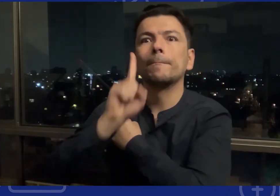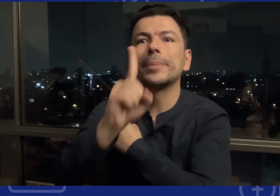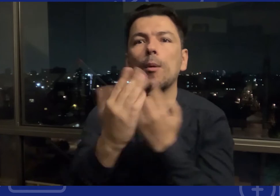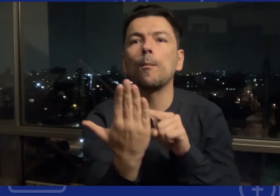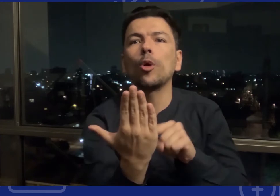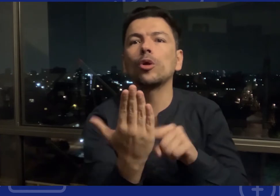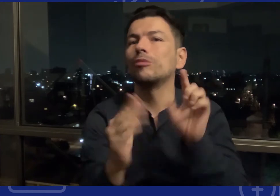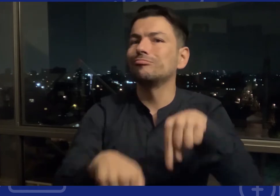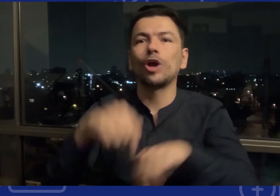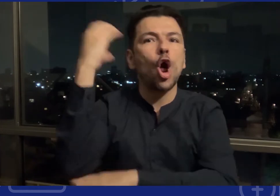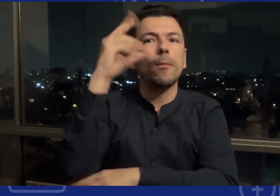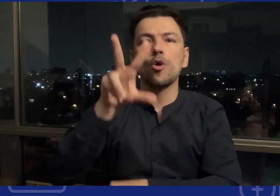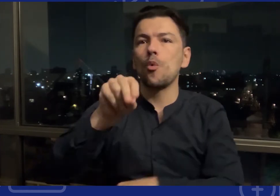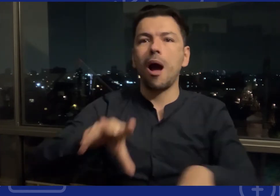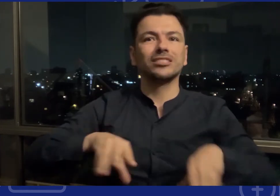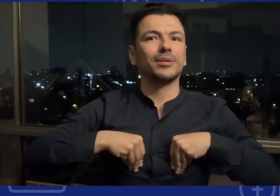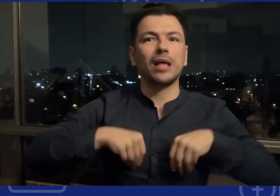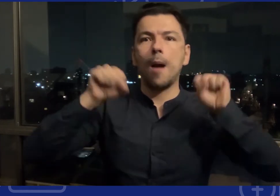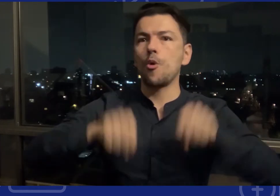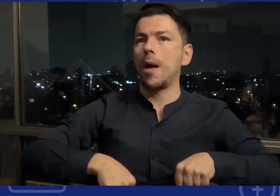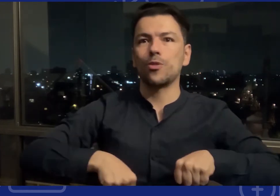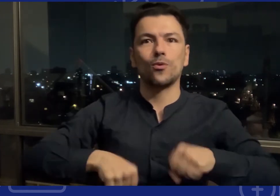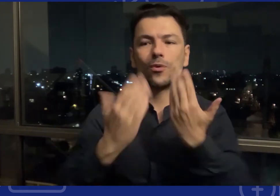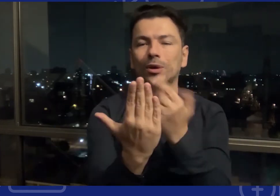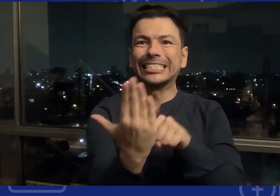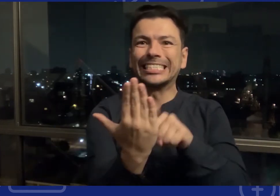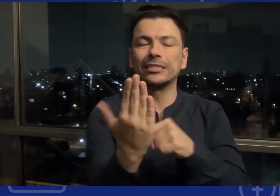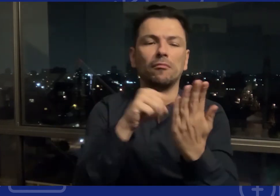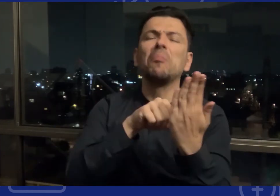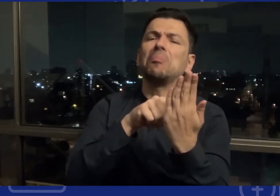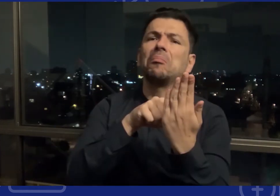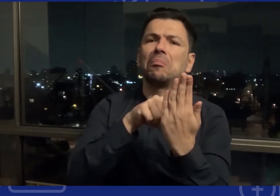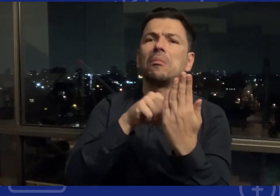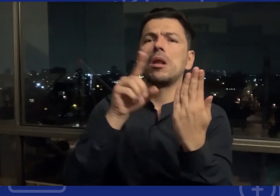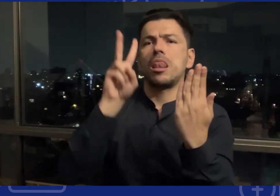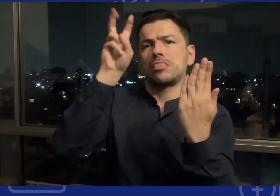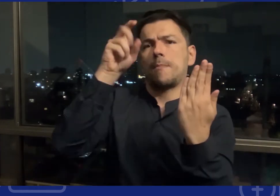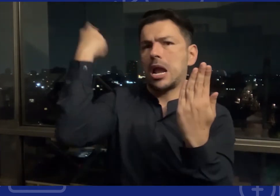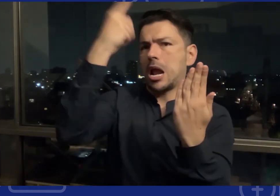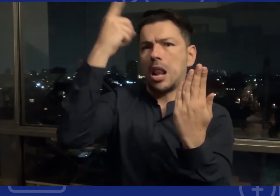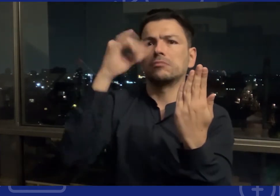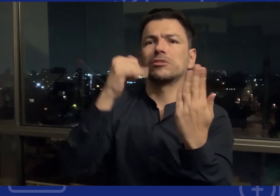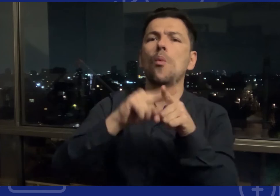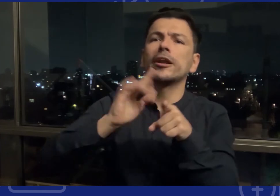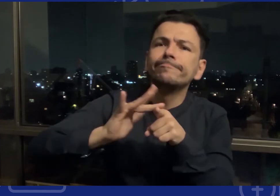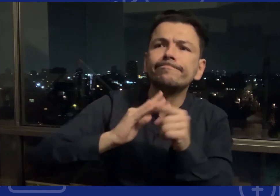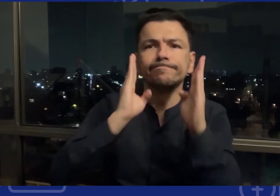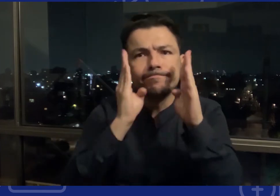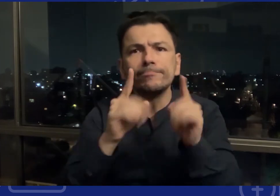facultativo y el gobierno colombiano no cumple con el mismo se puede realizar una sanción sin este protocolo no se realiza